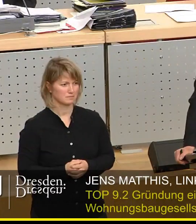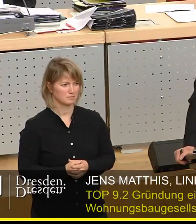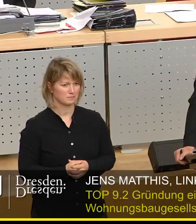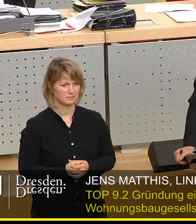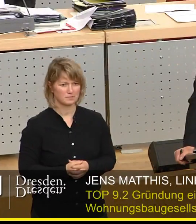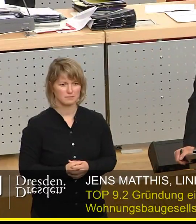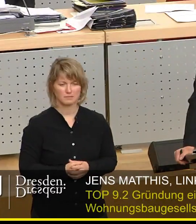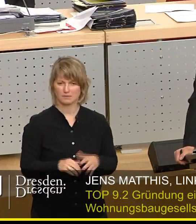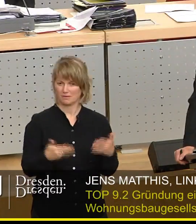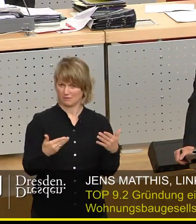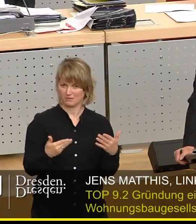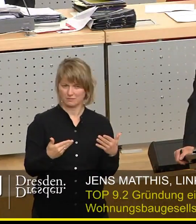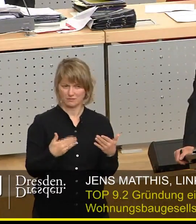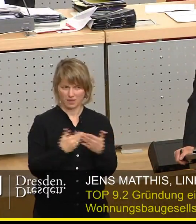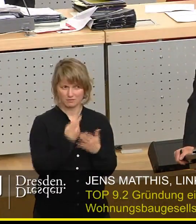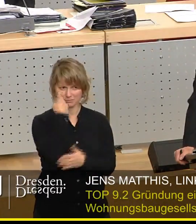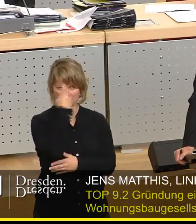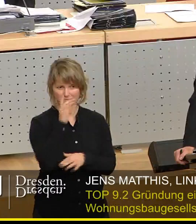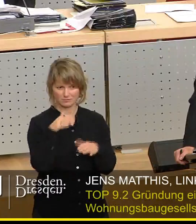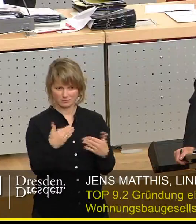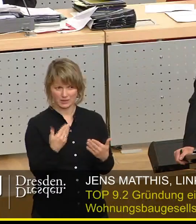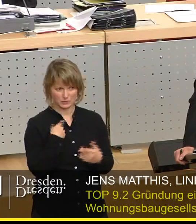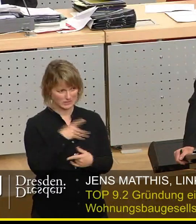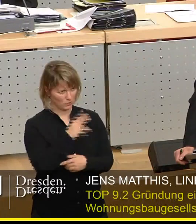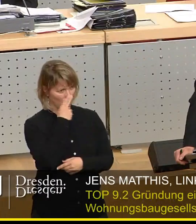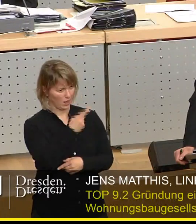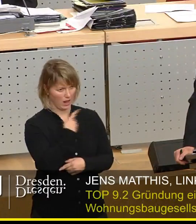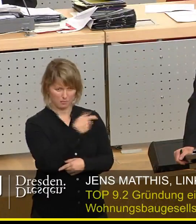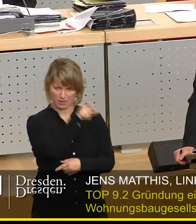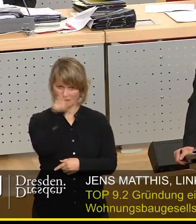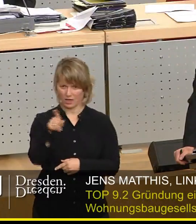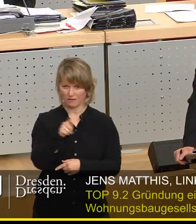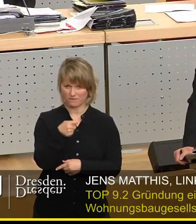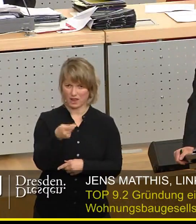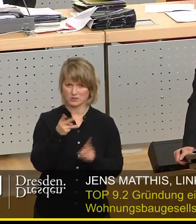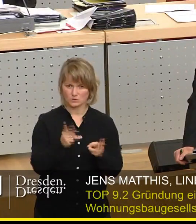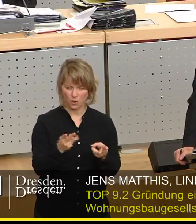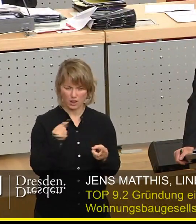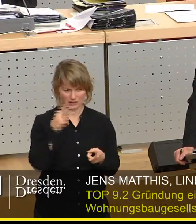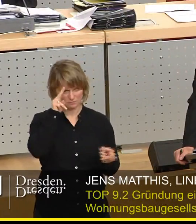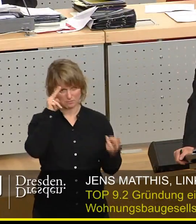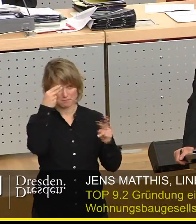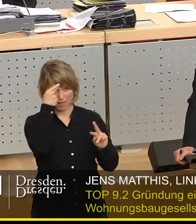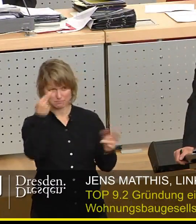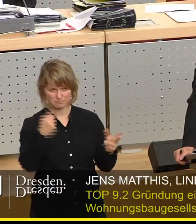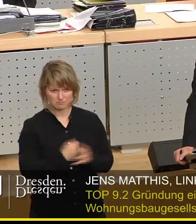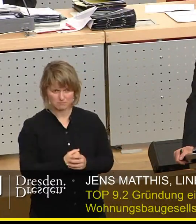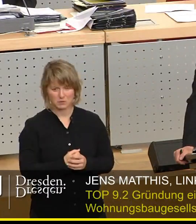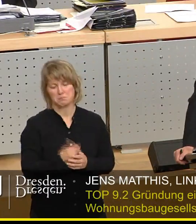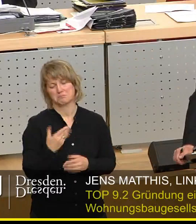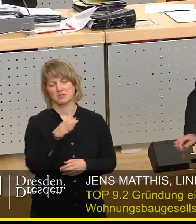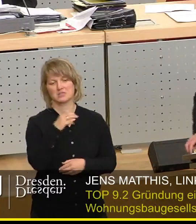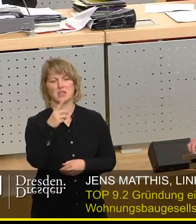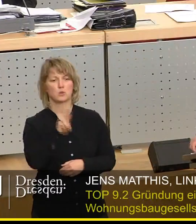Tat erstaunlich sozusagen, diese Sinnwandlung. Aber die CDU ist ja eine sehr